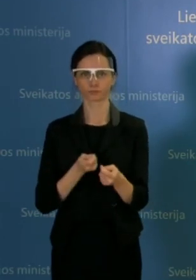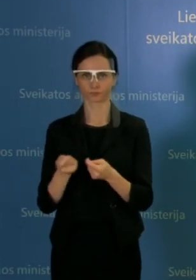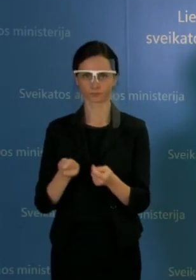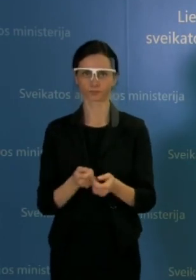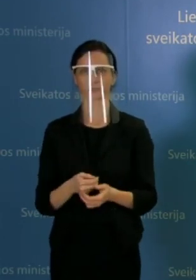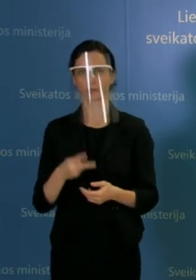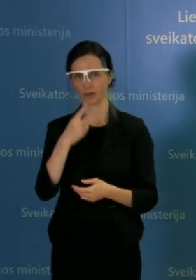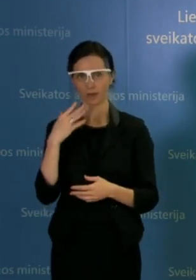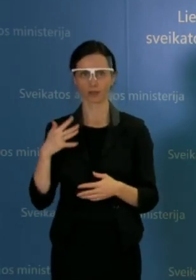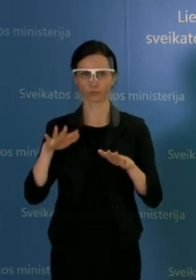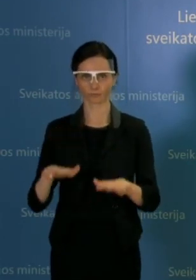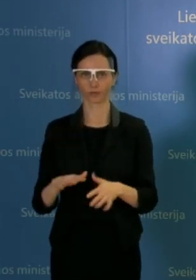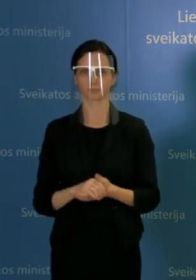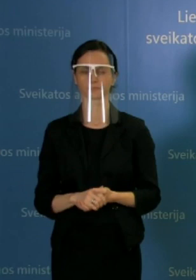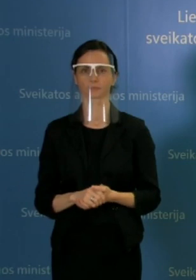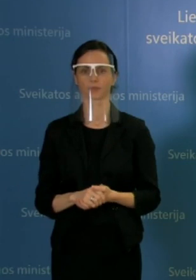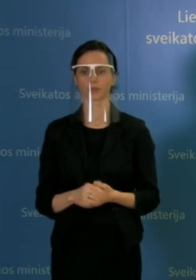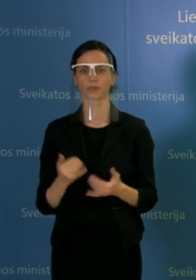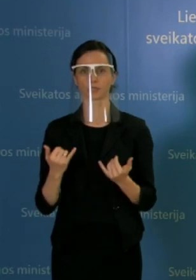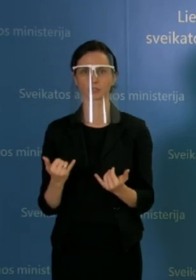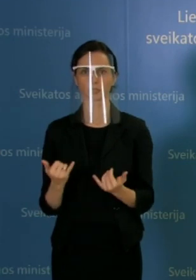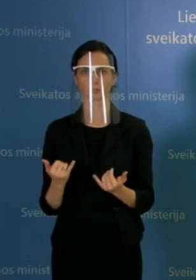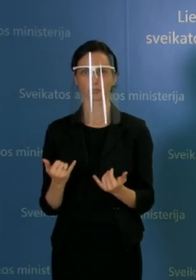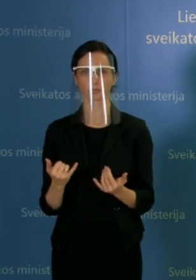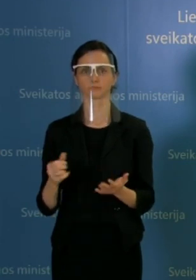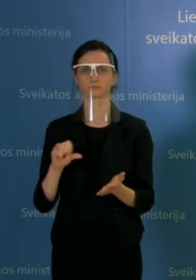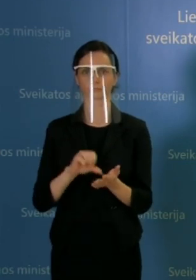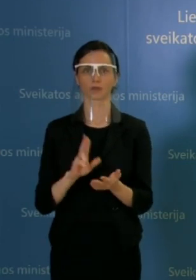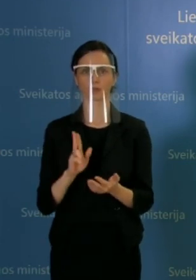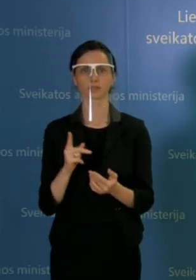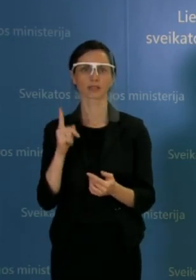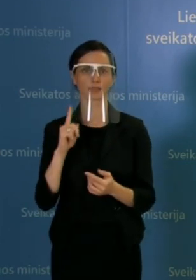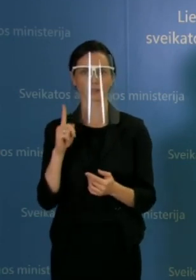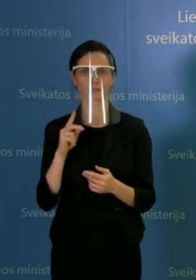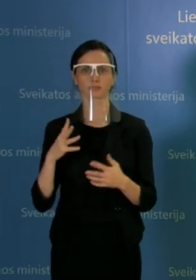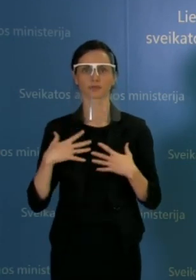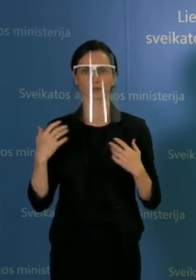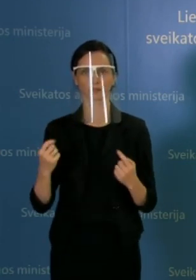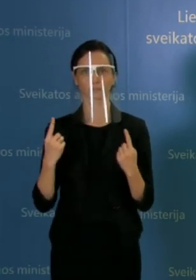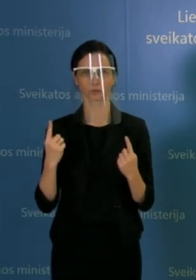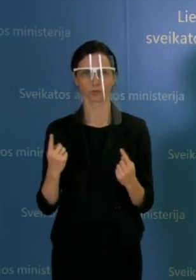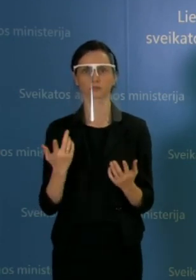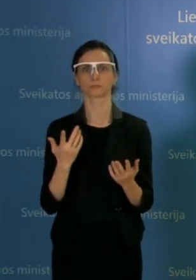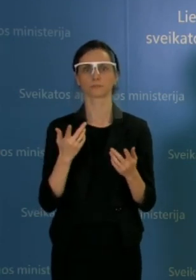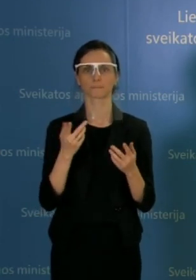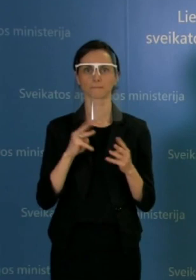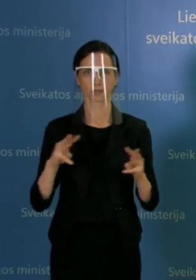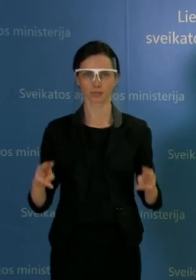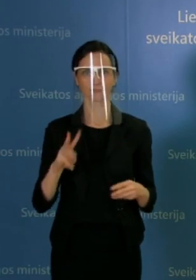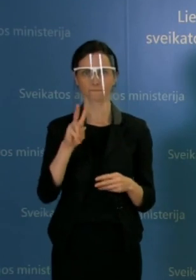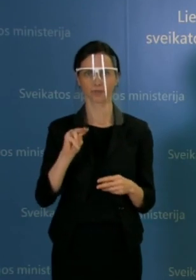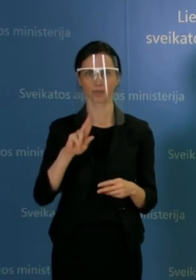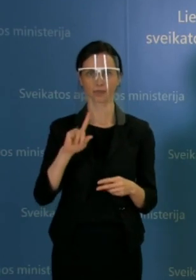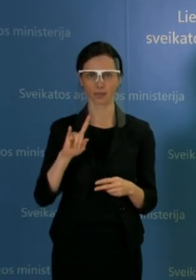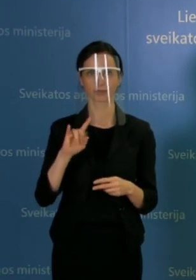situacijos valdymų šalyje ir jas apžvelgsi laikinas įseikatos apsaugos ministras ir operacijų vadovos Aurelius Varygas.